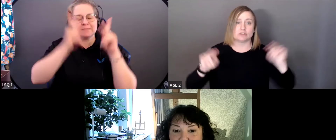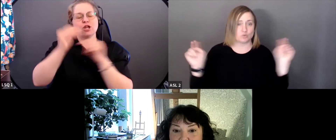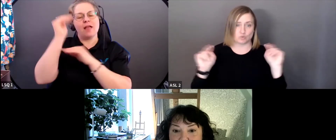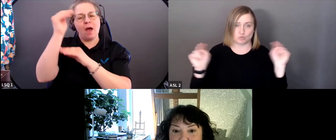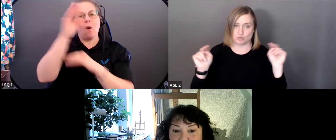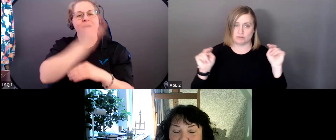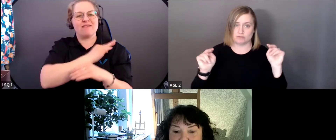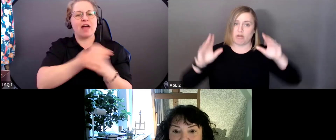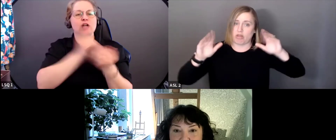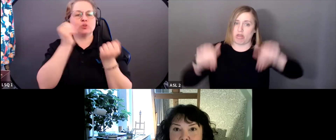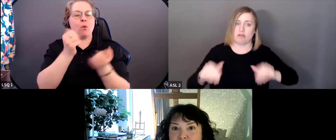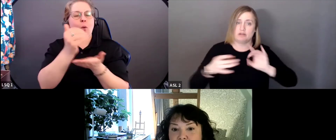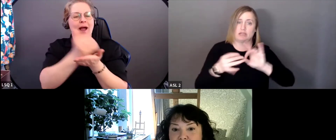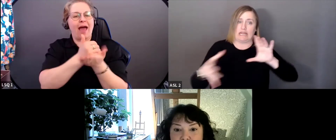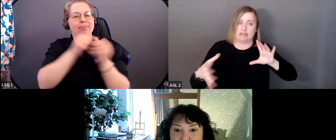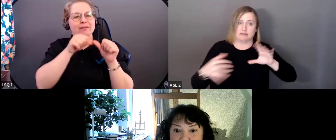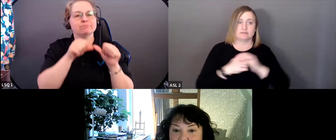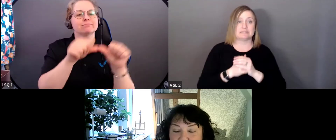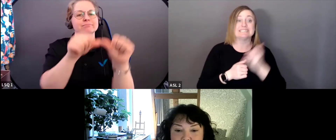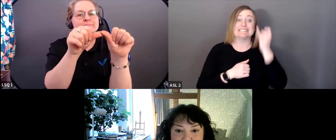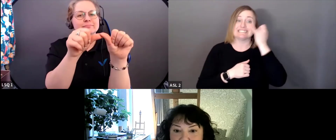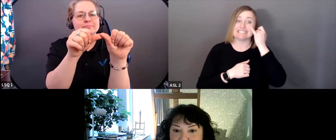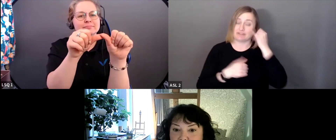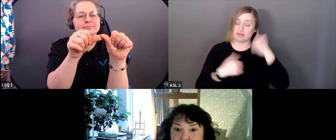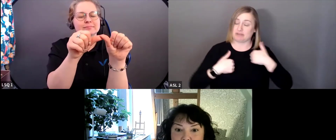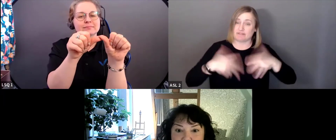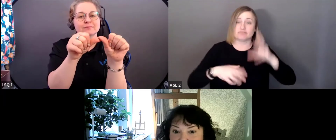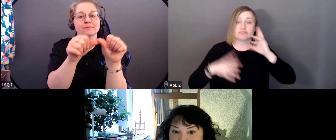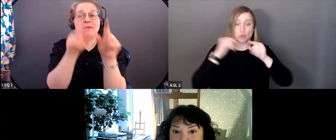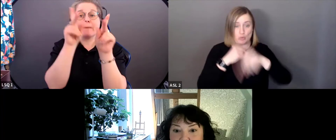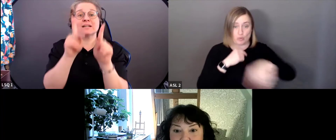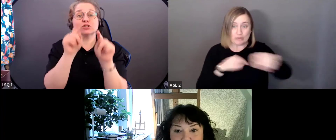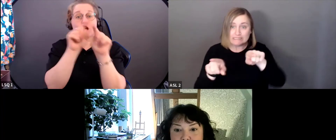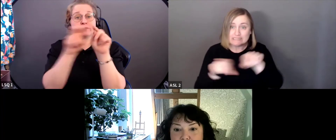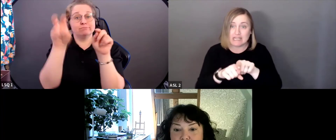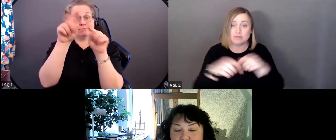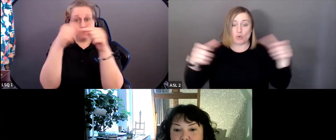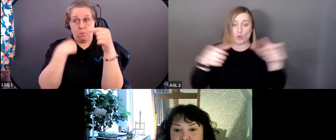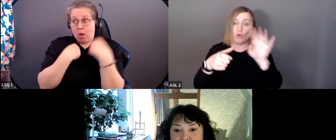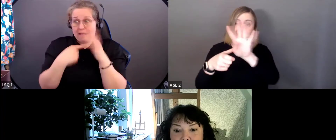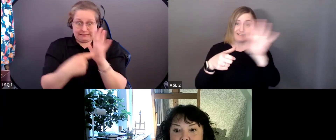Ceux qui se sont trouvés au sommet, comme moi,